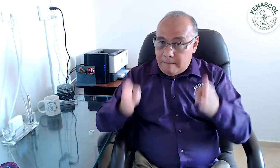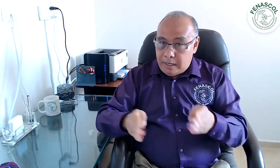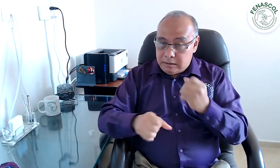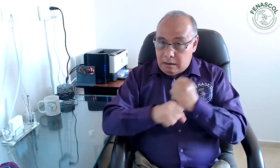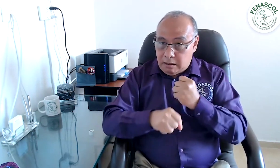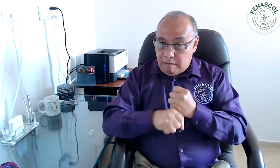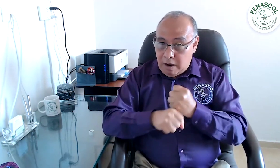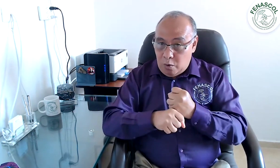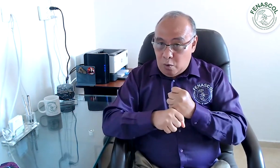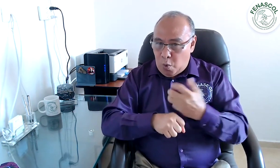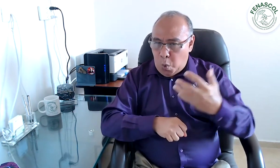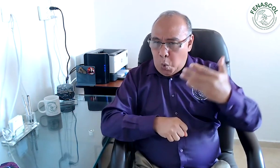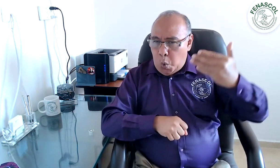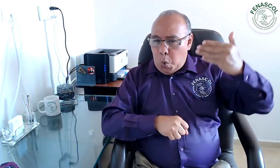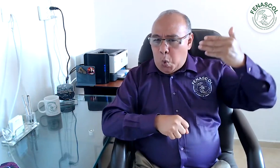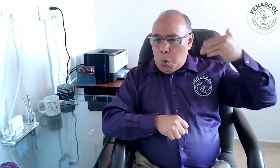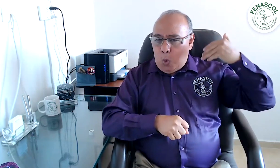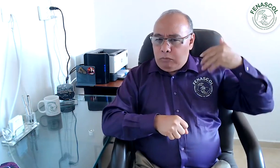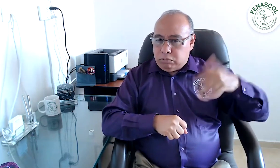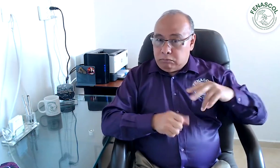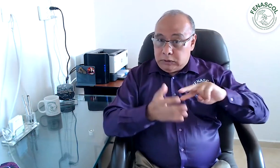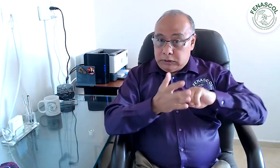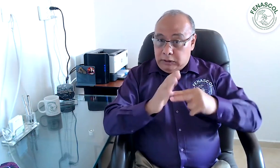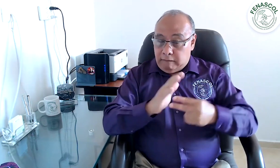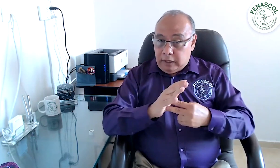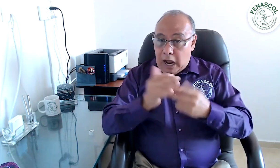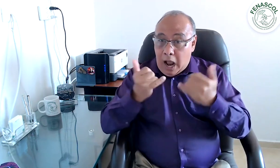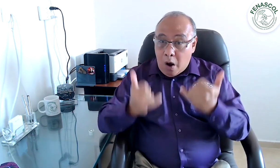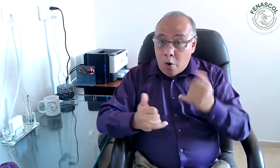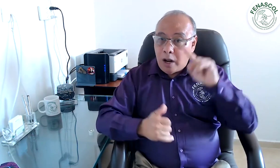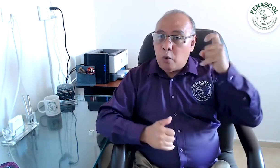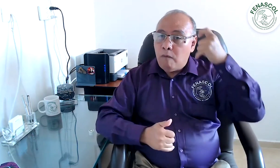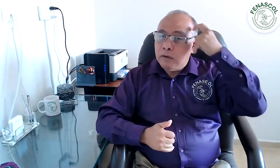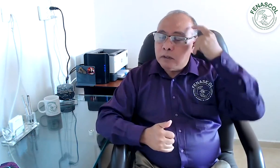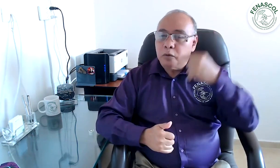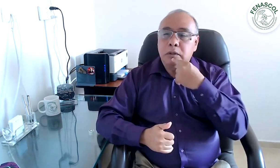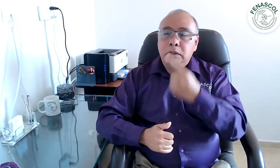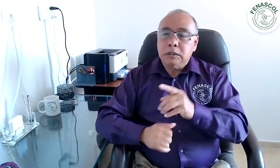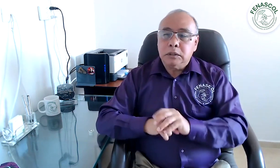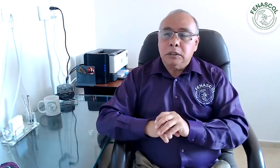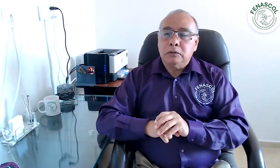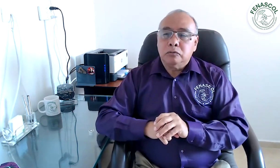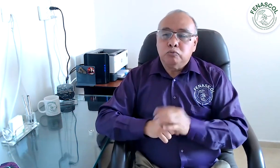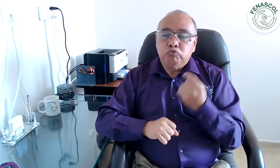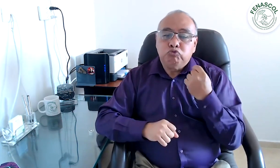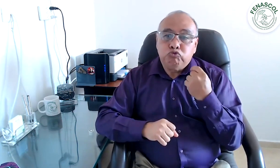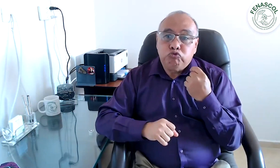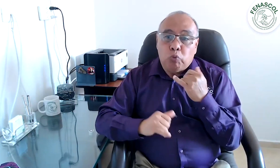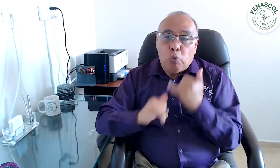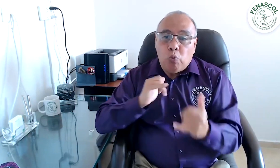Es decir, que las mesas de trabajo que se han llevado a cabo con el Ministerio de Transporte vienen de tiempo atrás. El